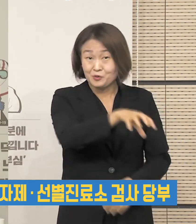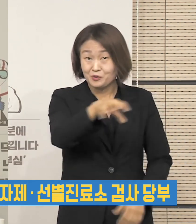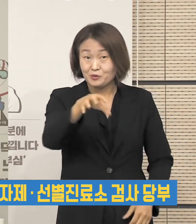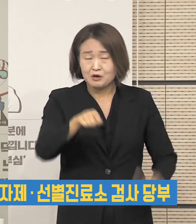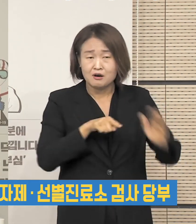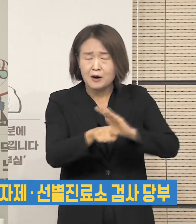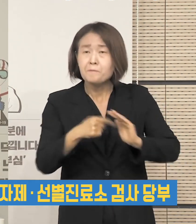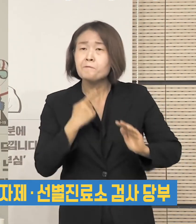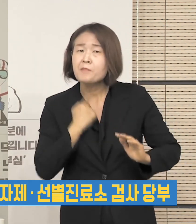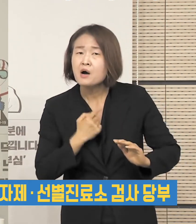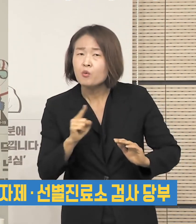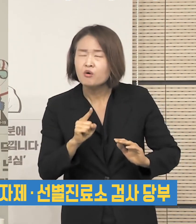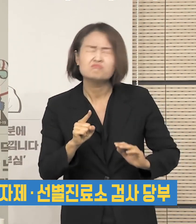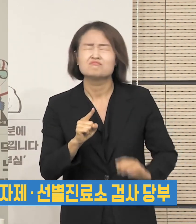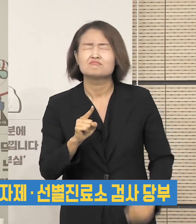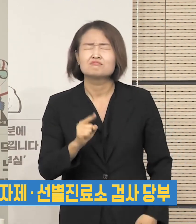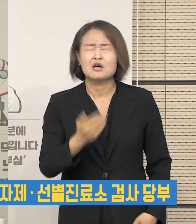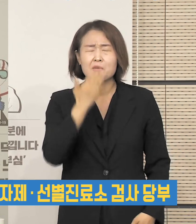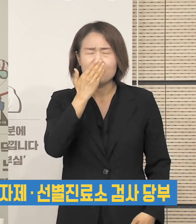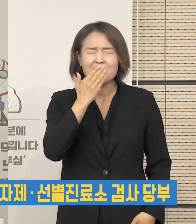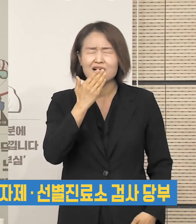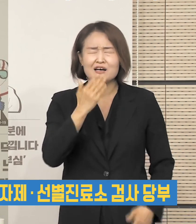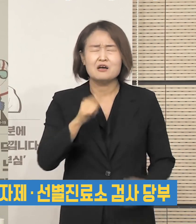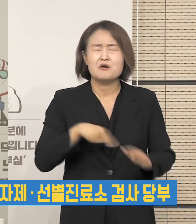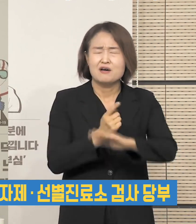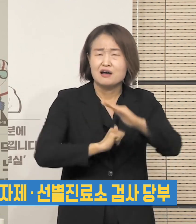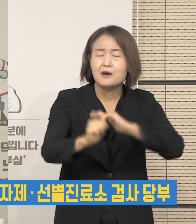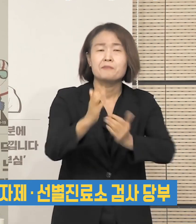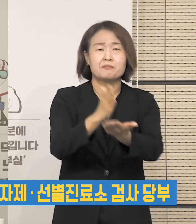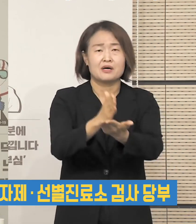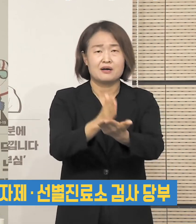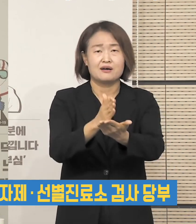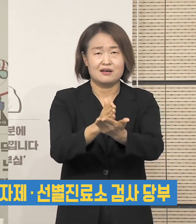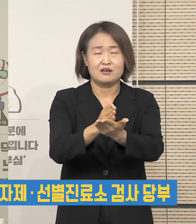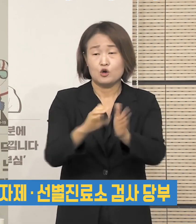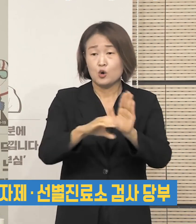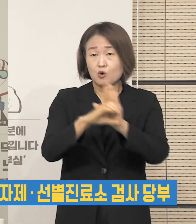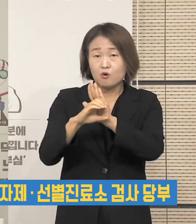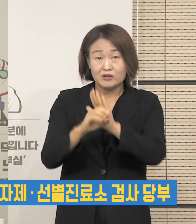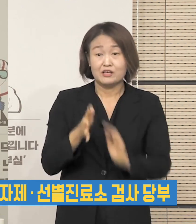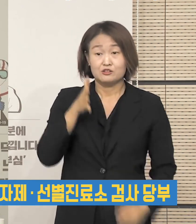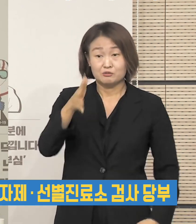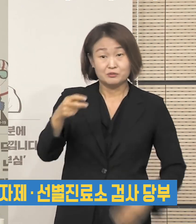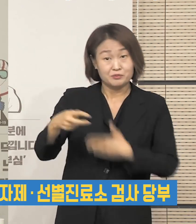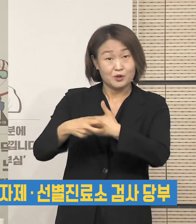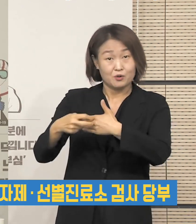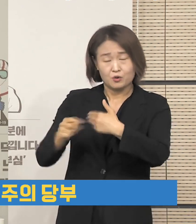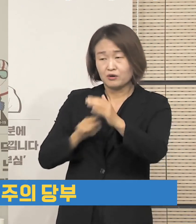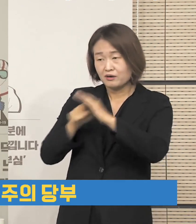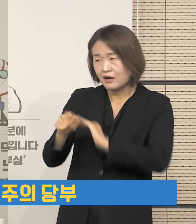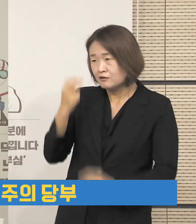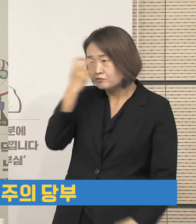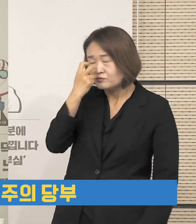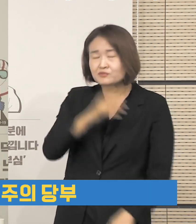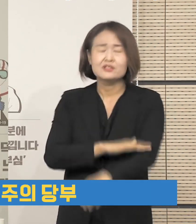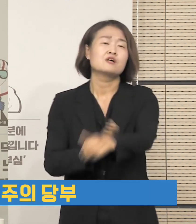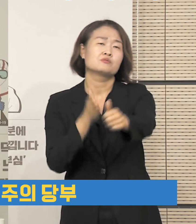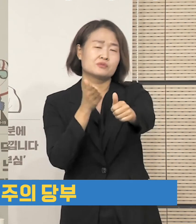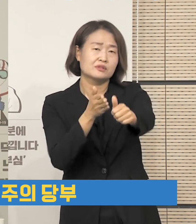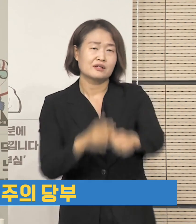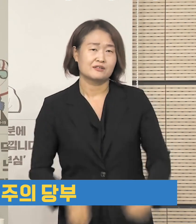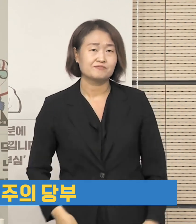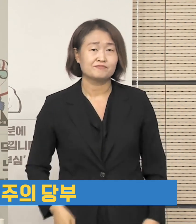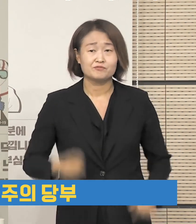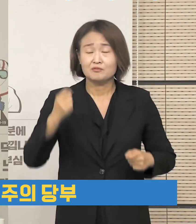분들은 가급적 외출을 자제하고 선별진료소에서 검사를 받으시기 바랍니다. 클럽이 아니더라도